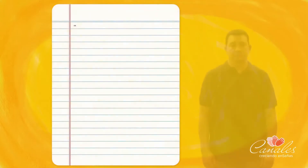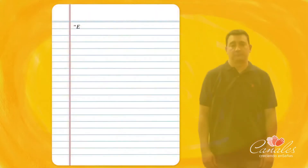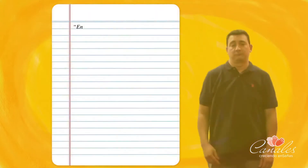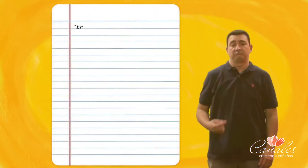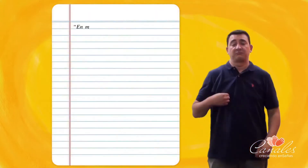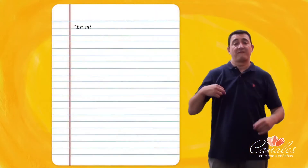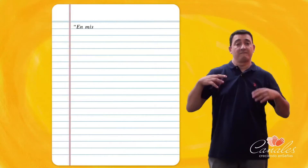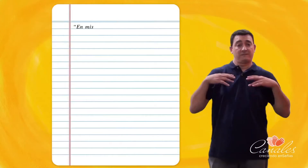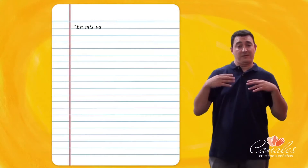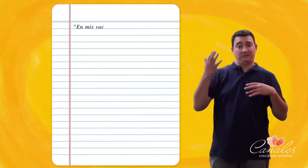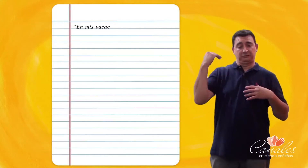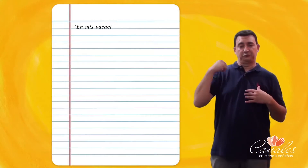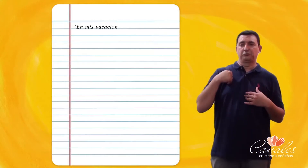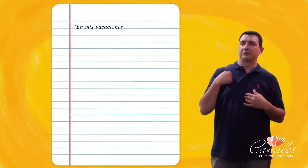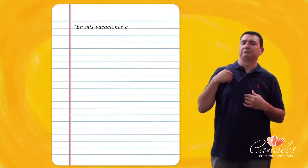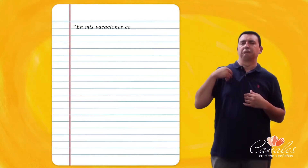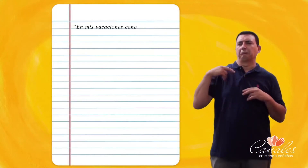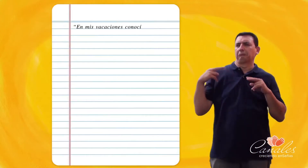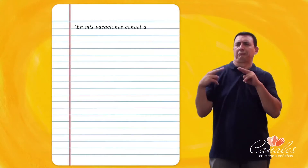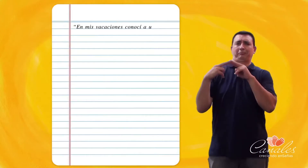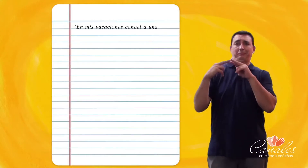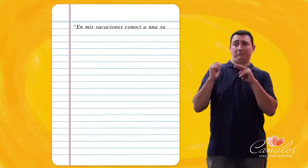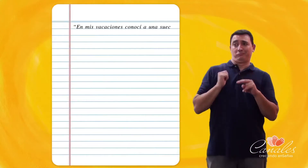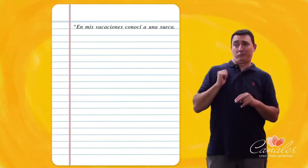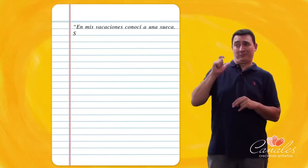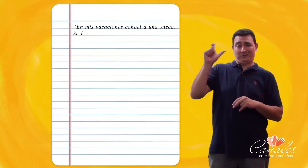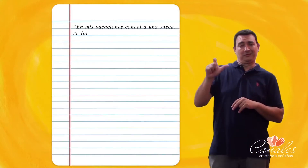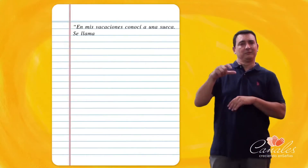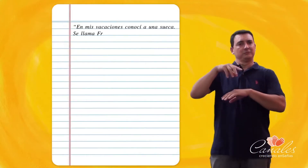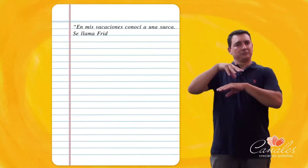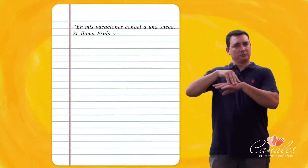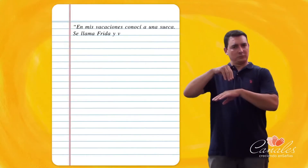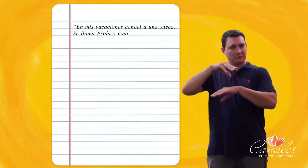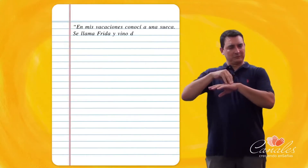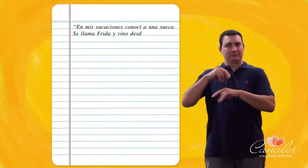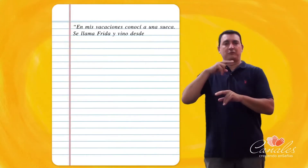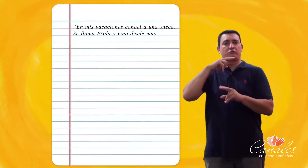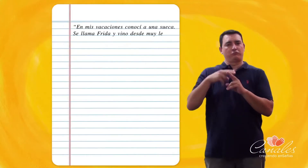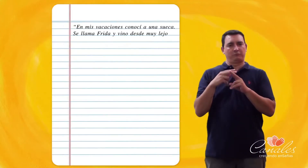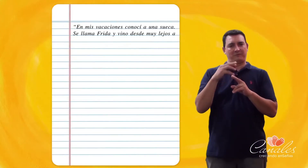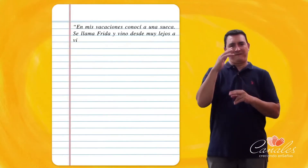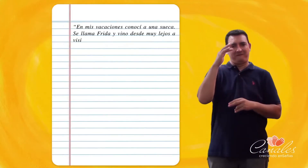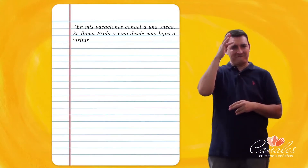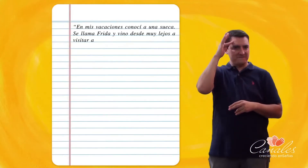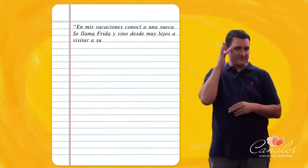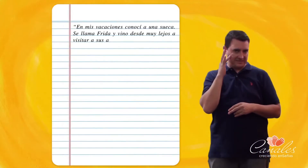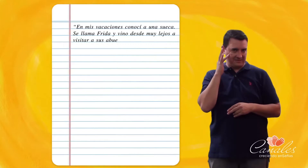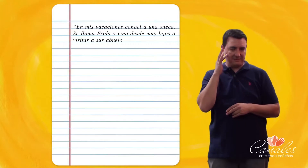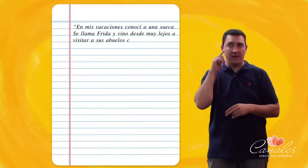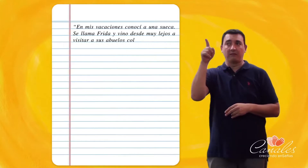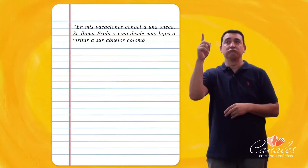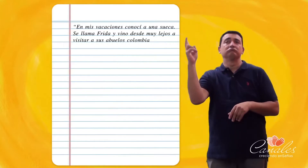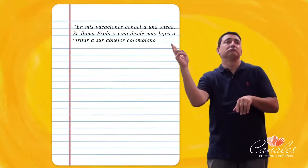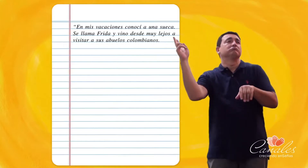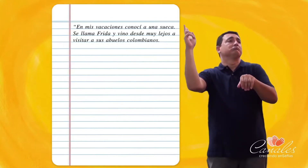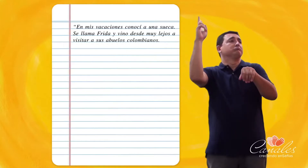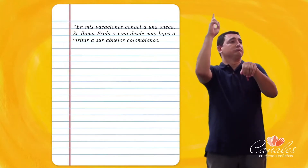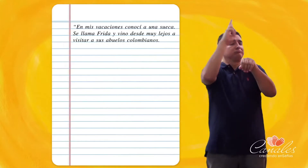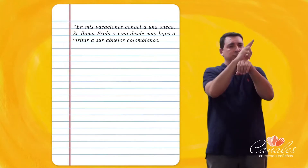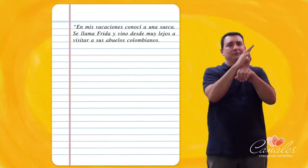En mis vacaciones conocí a una sueca Se llama Frida Y vino desde muy lejos A